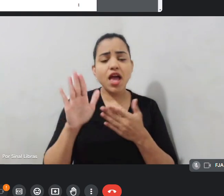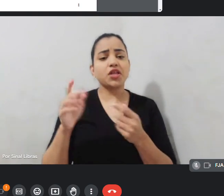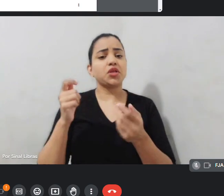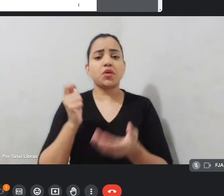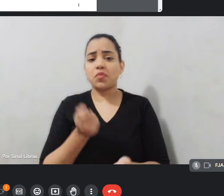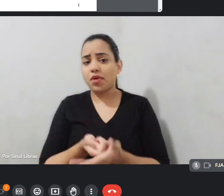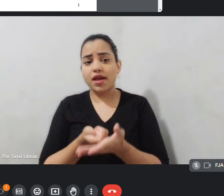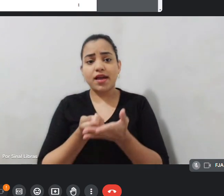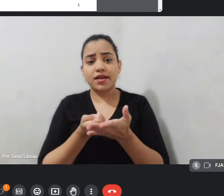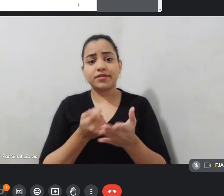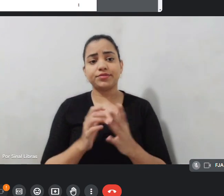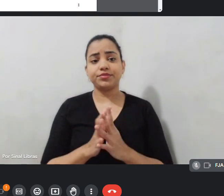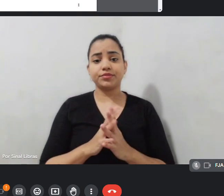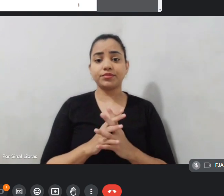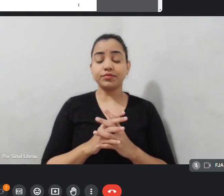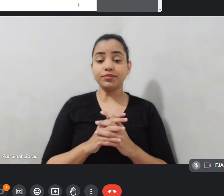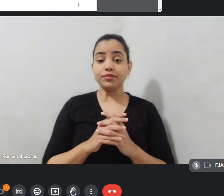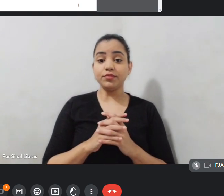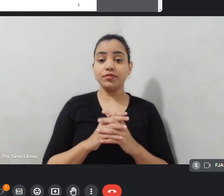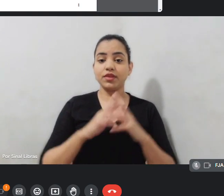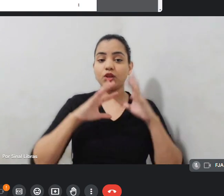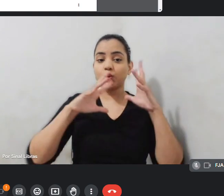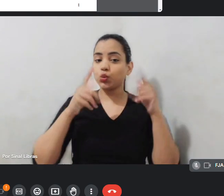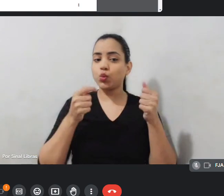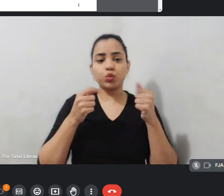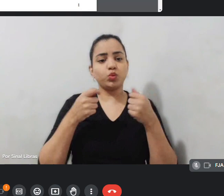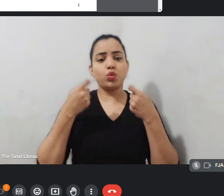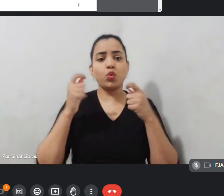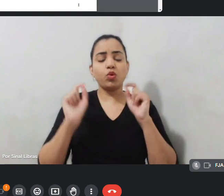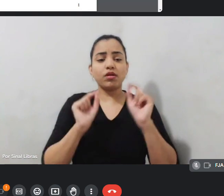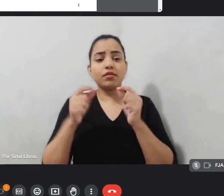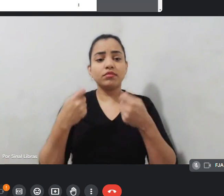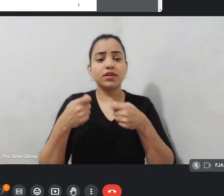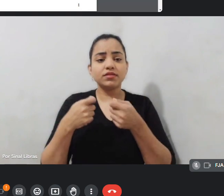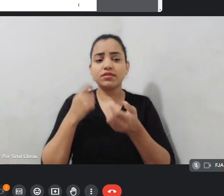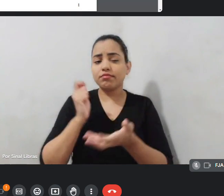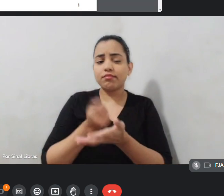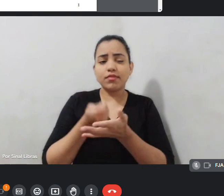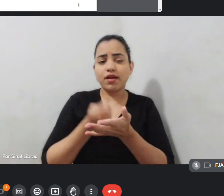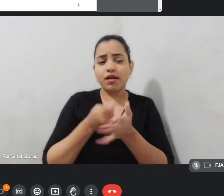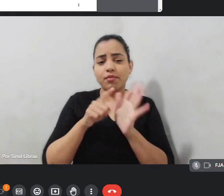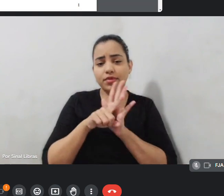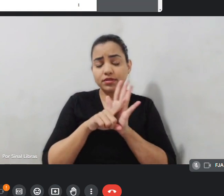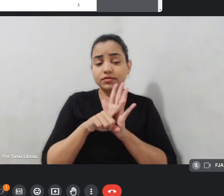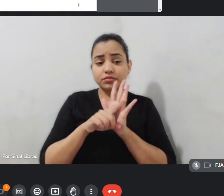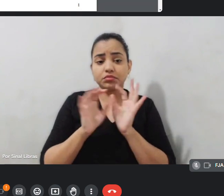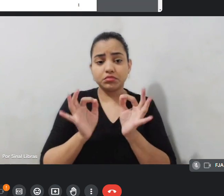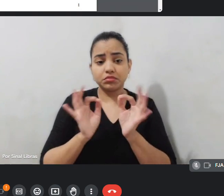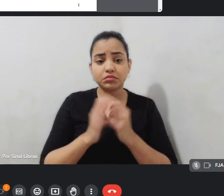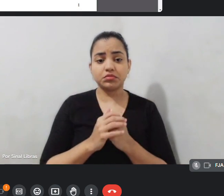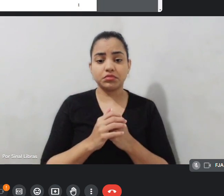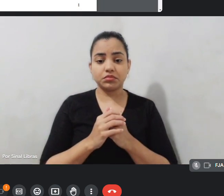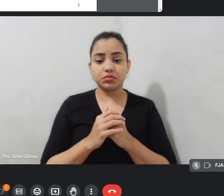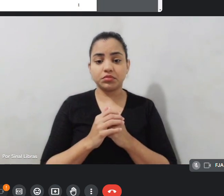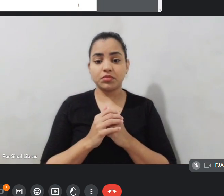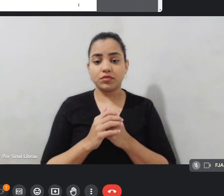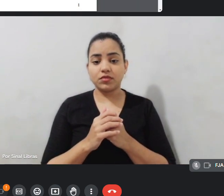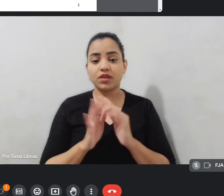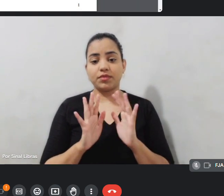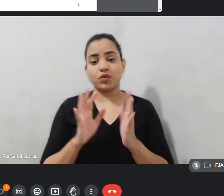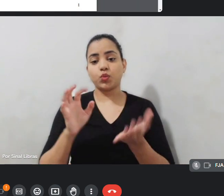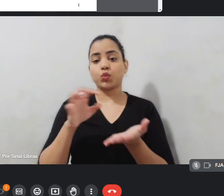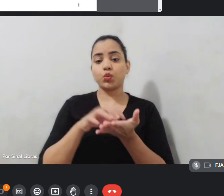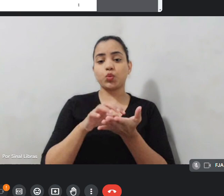as despesas necessárias para essa pesquisa. Os núcleos criativos são os